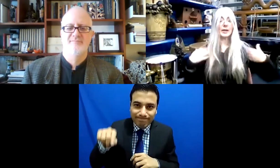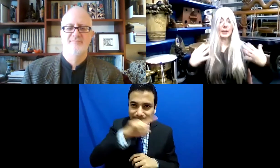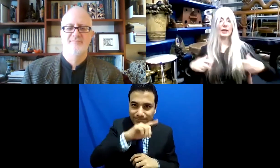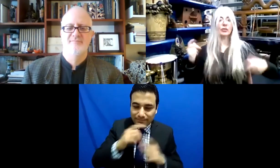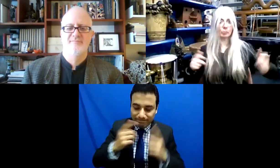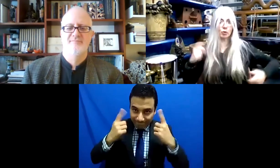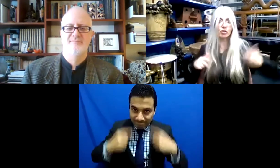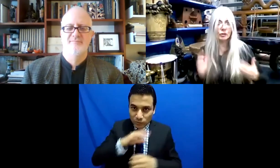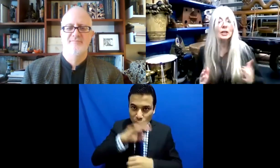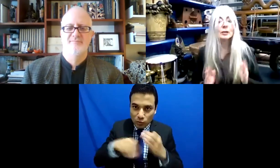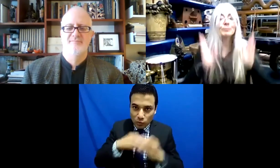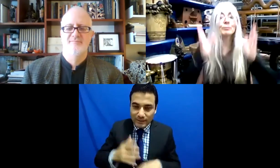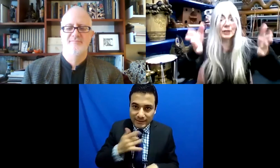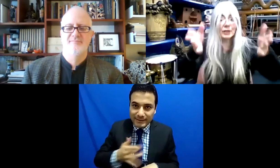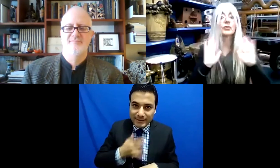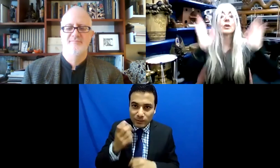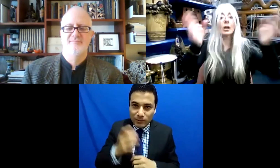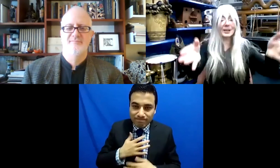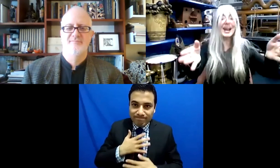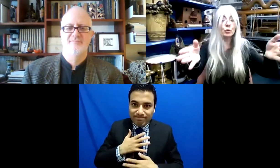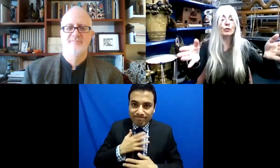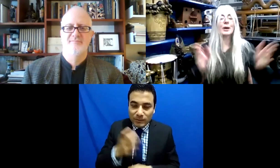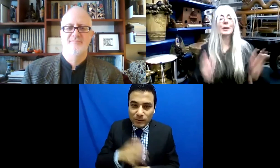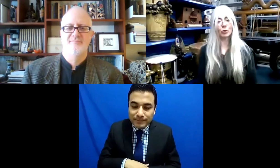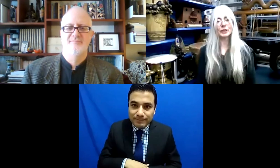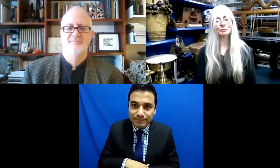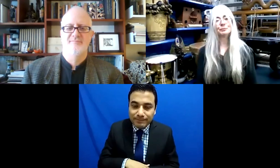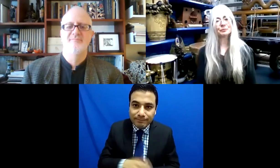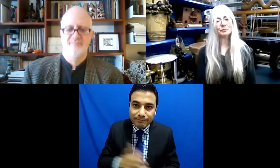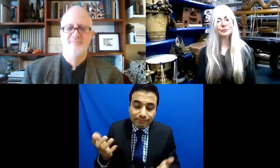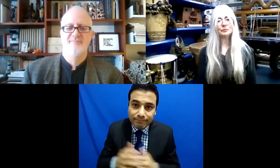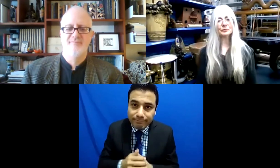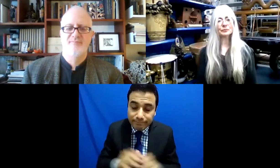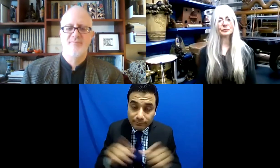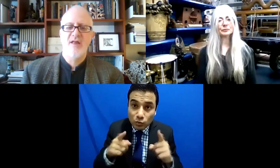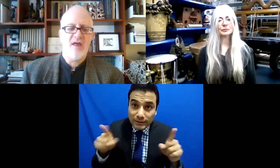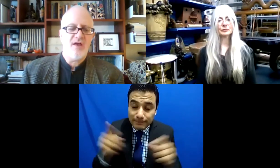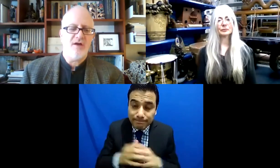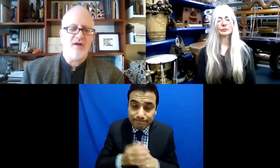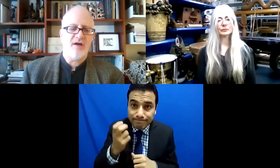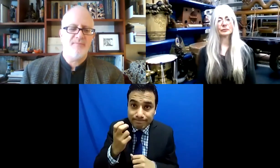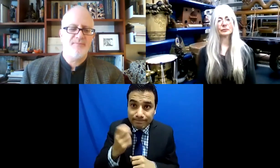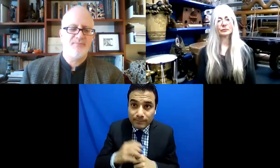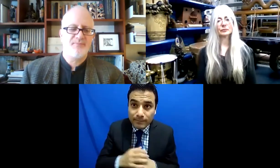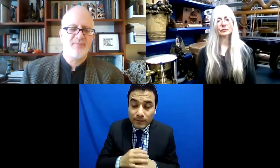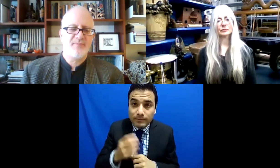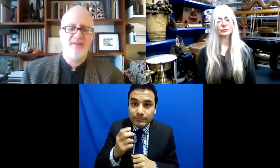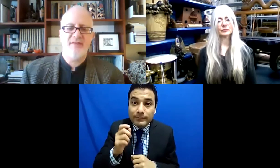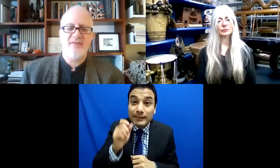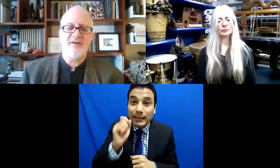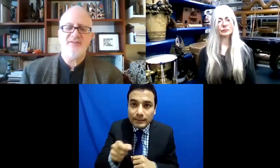olor del sonido. Y como música, estoy sacando también el